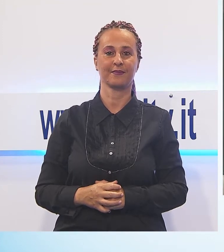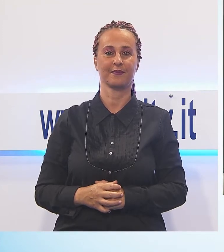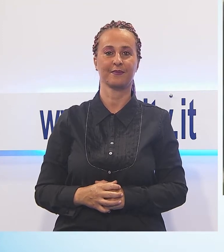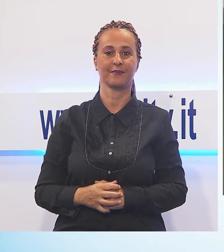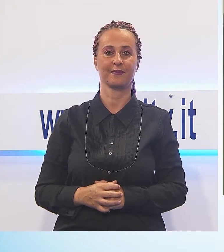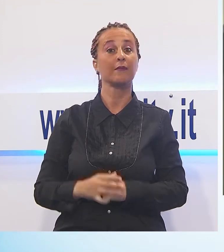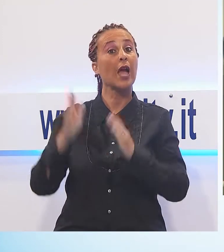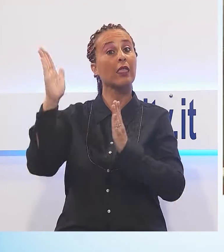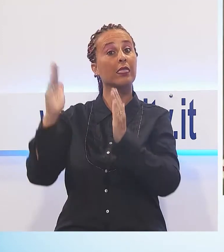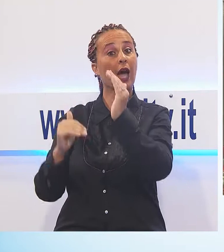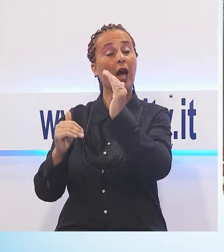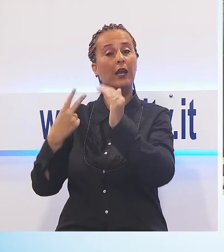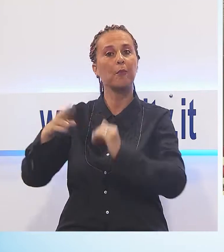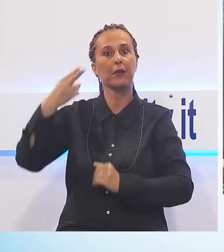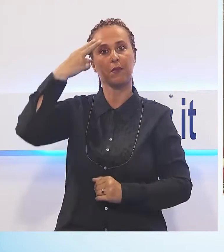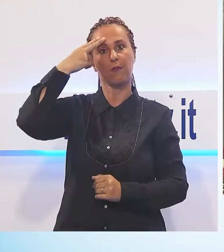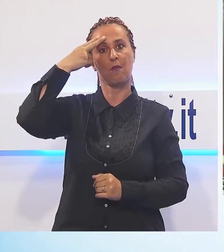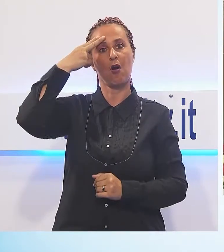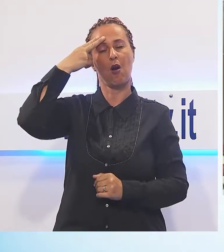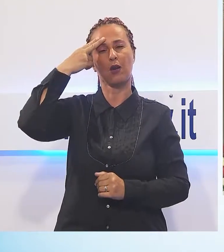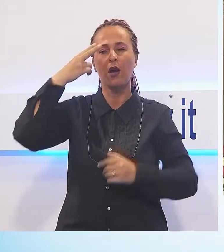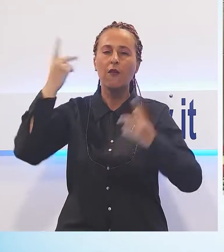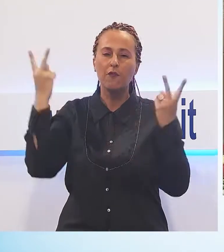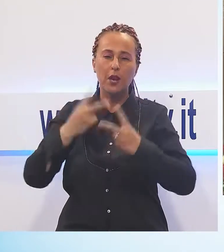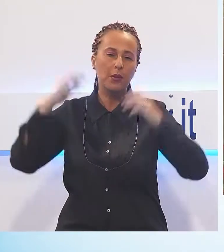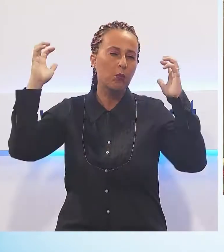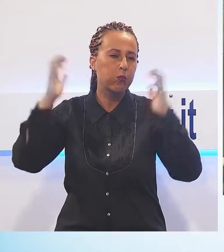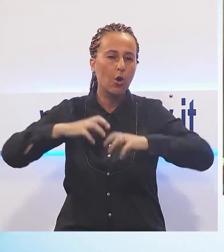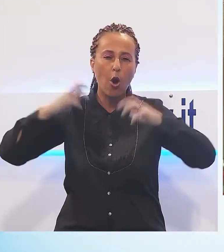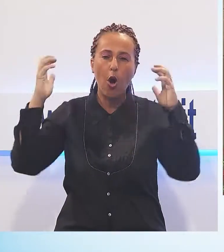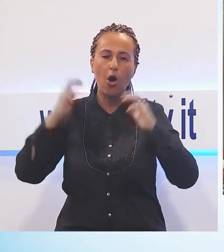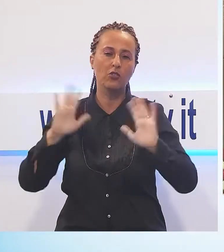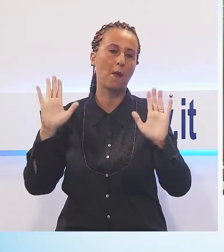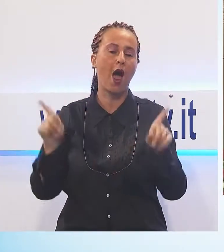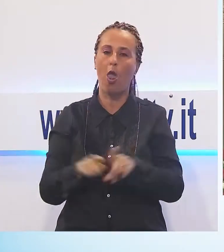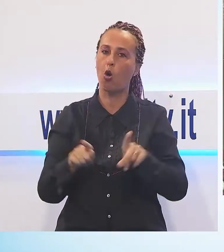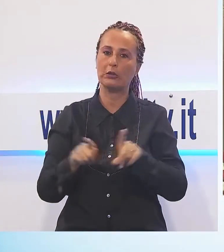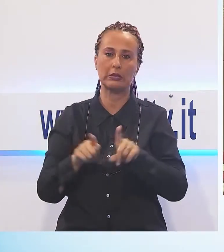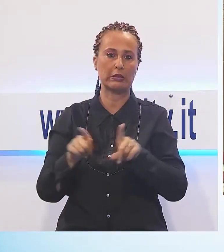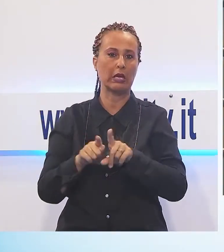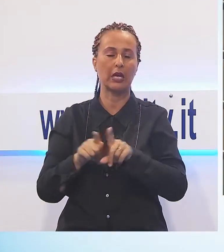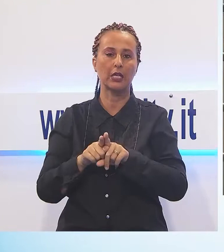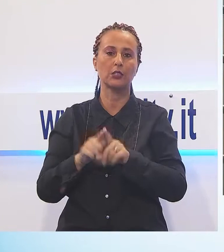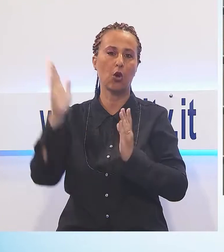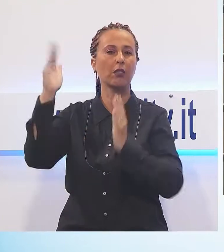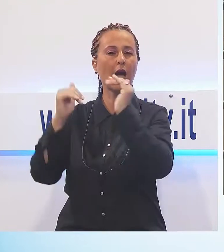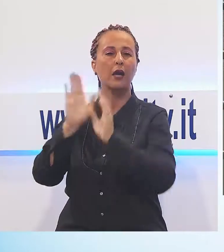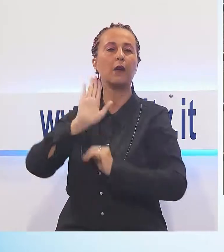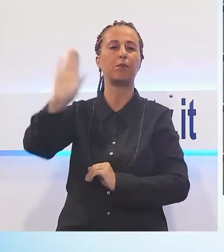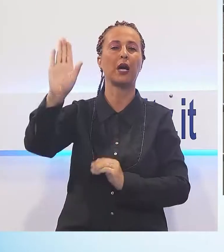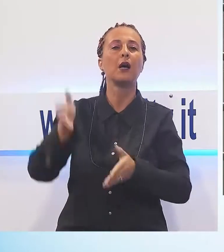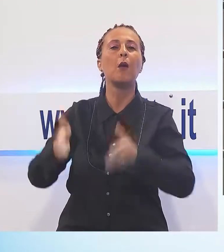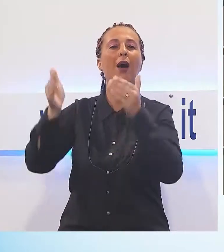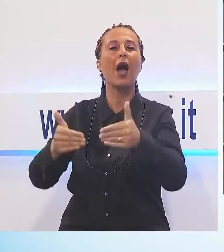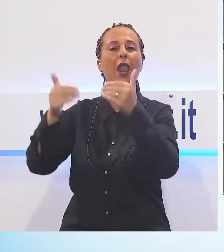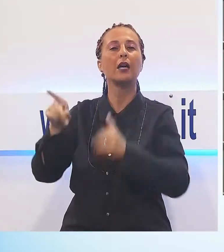Una targa per non dimenticare sotto una pioggia abbattente, a Lucca e Mattinata c'è stato anche un ubifragio, stata apposta a Palazzo Pretorio